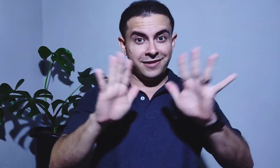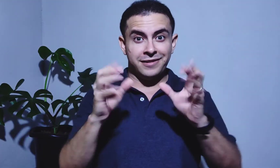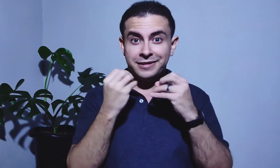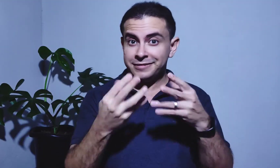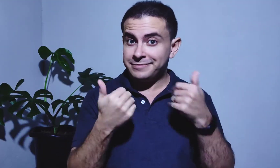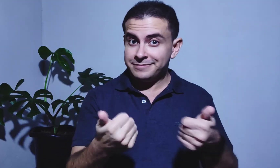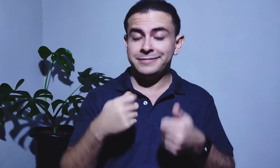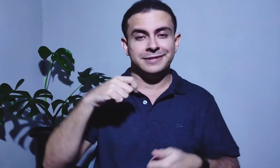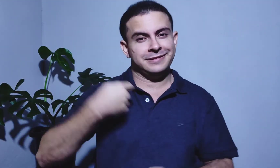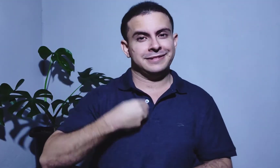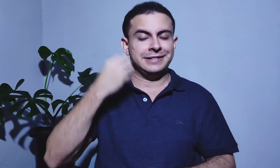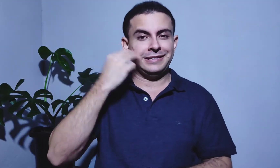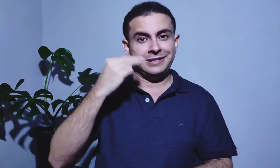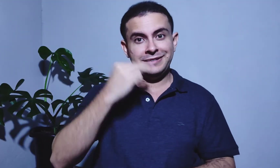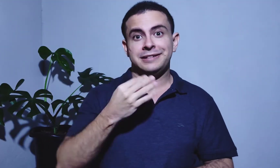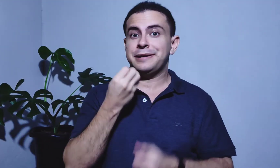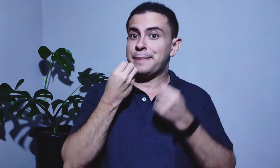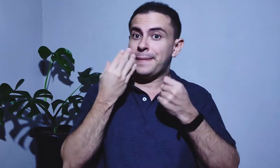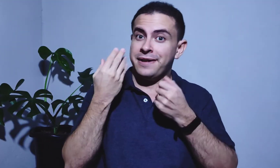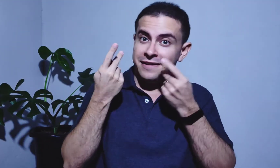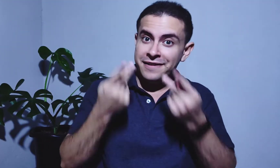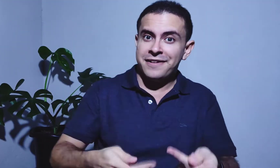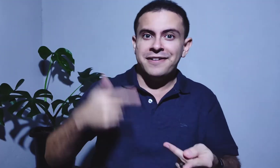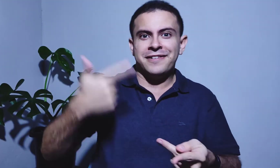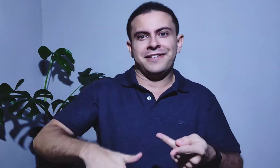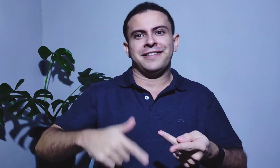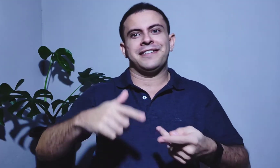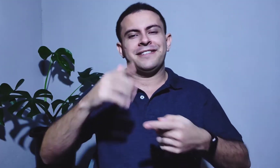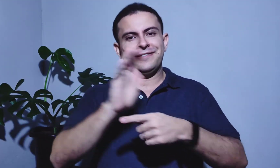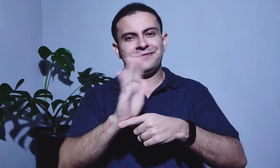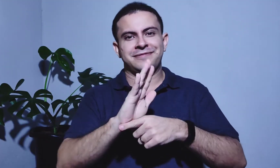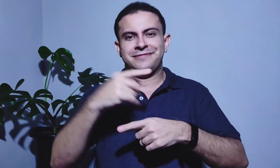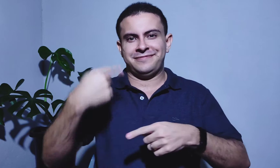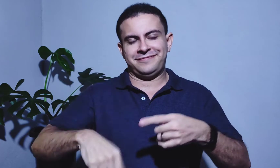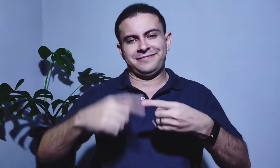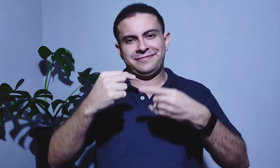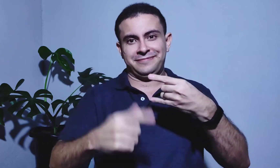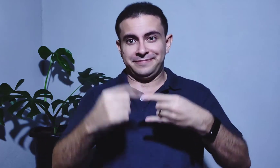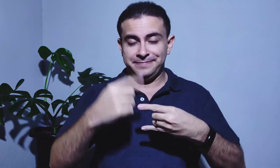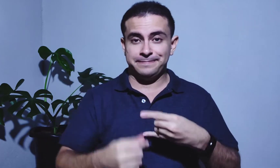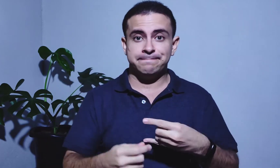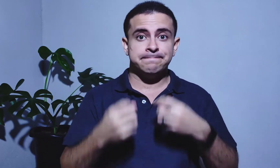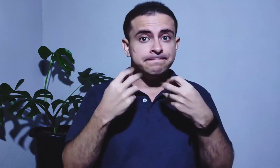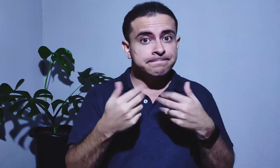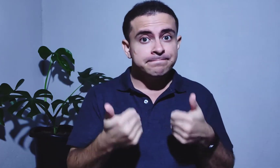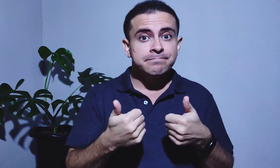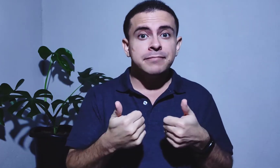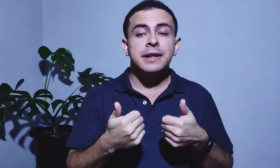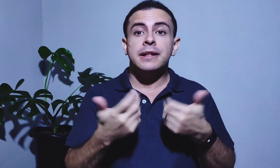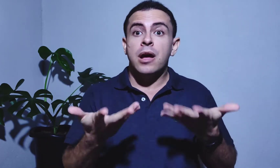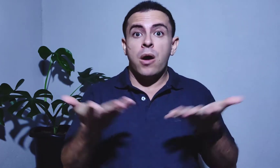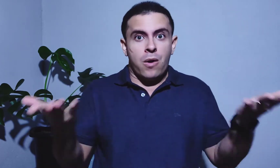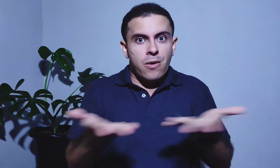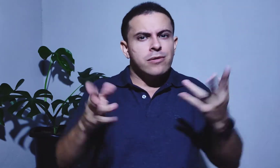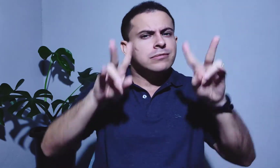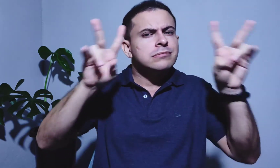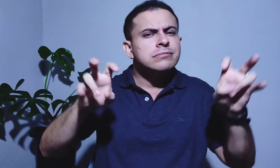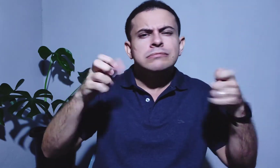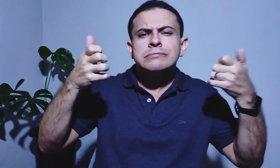Olá pessoal, tudo bem? Eu sou o Marcos Valentim, sejam bem-vindos a mais um vídeo aqui do canal. Então, no vídeo de hoje